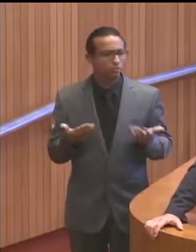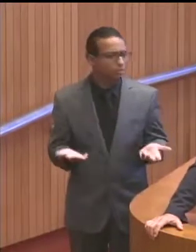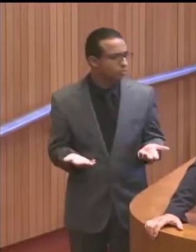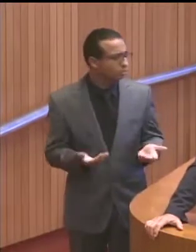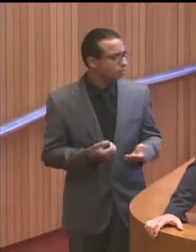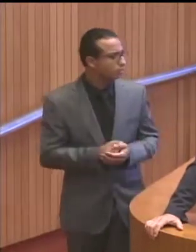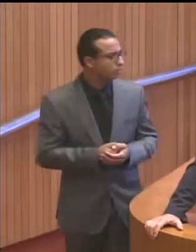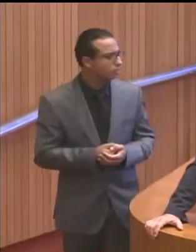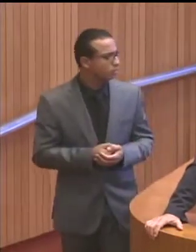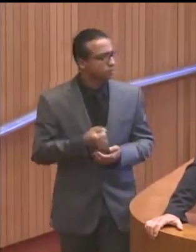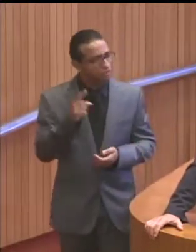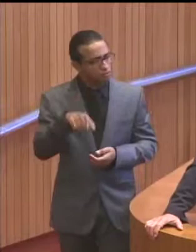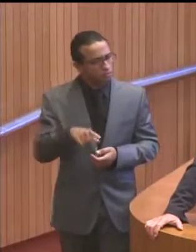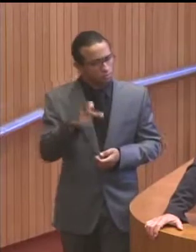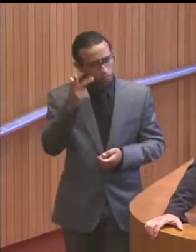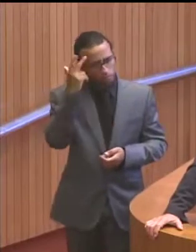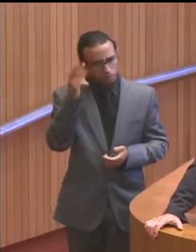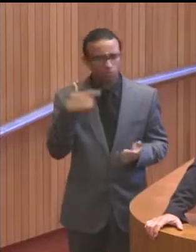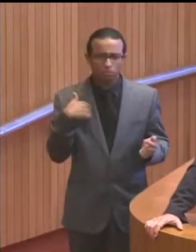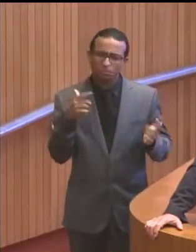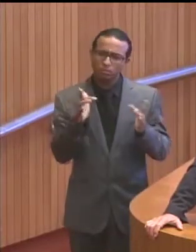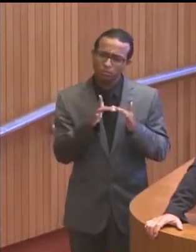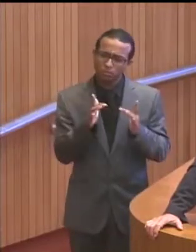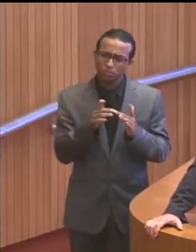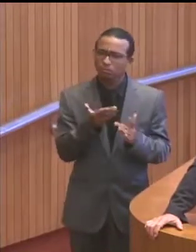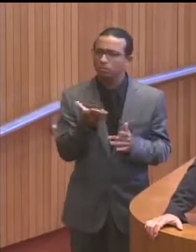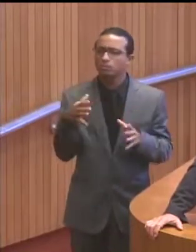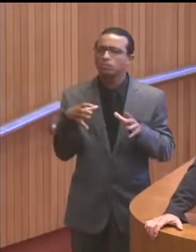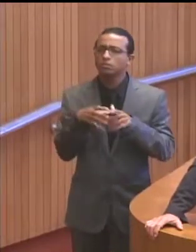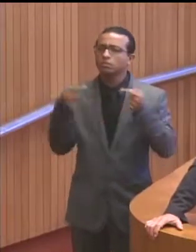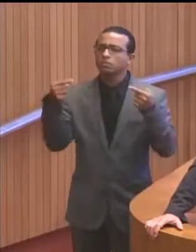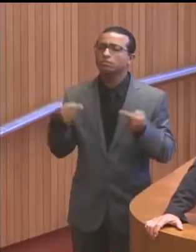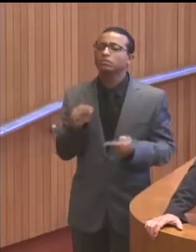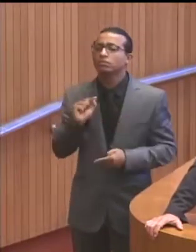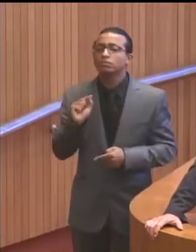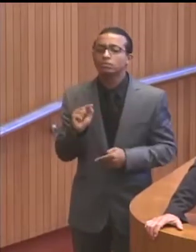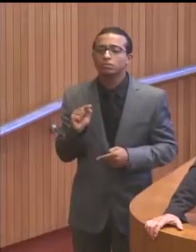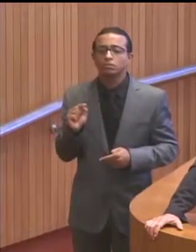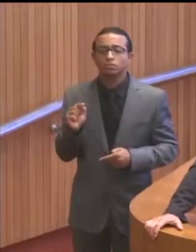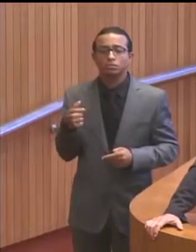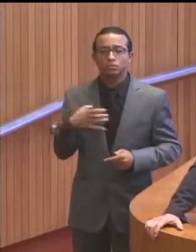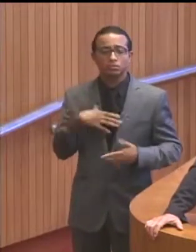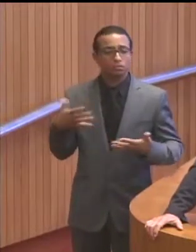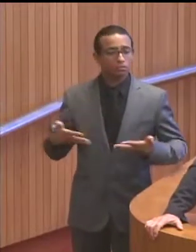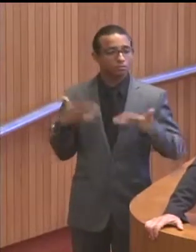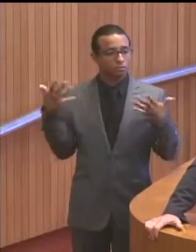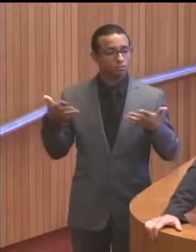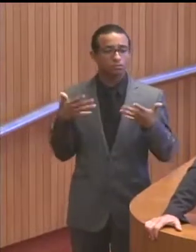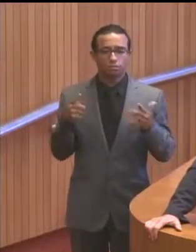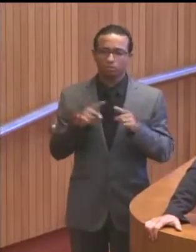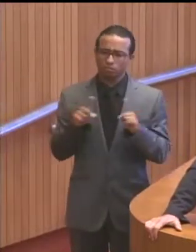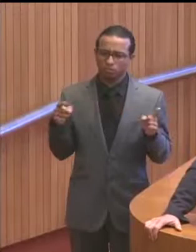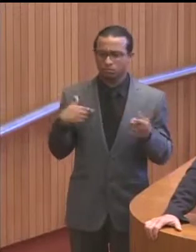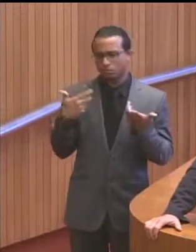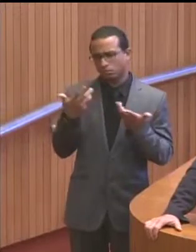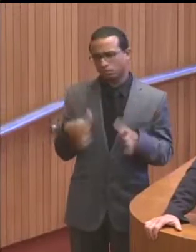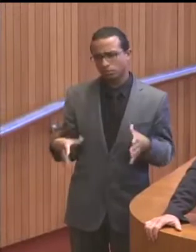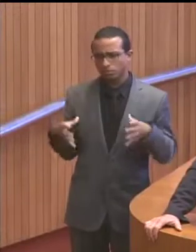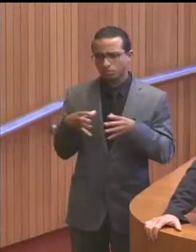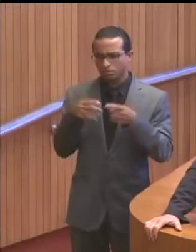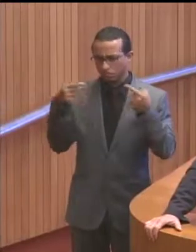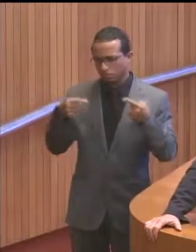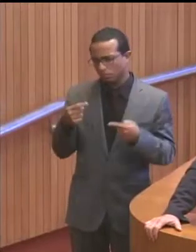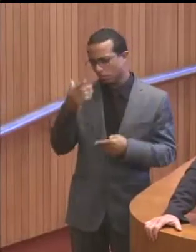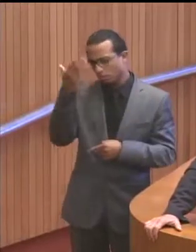Senhores, é natural, e eu concordo, a oposição, ela reanima a gente, brilha. Mas eu não queria uma oposição